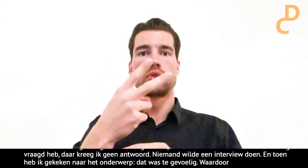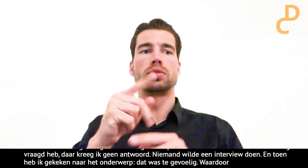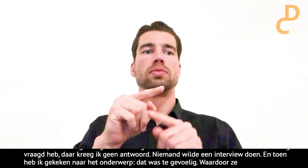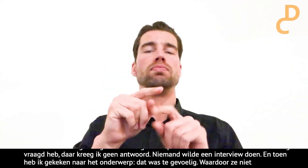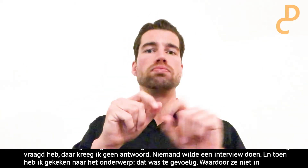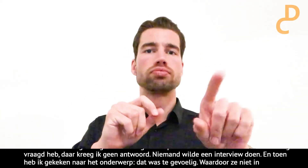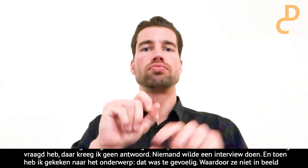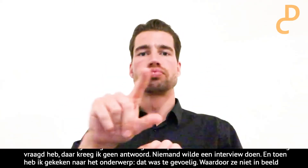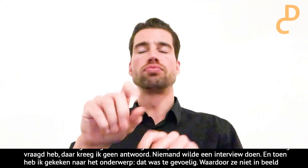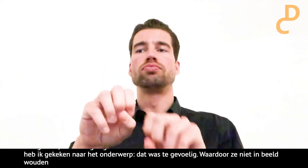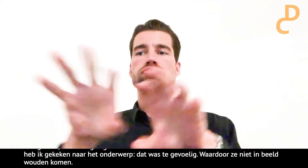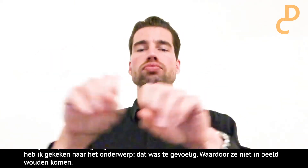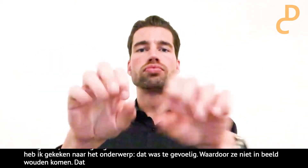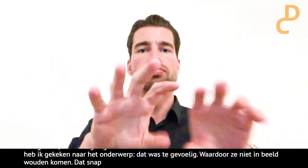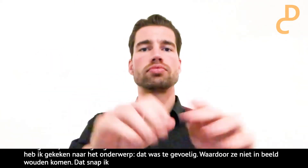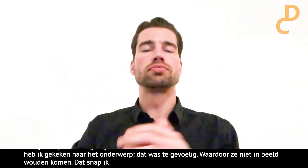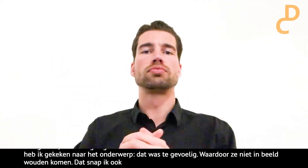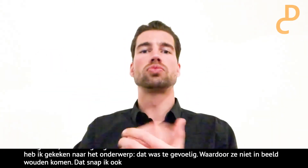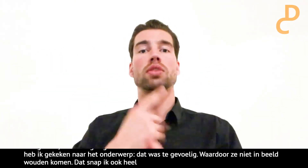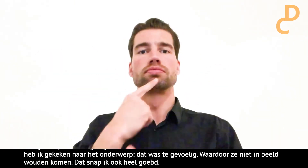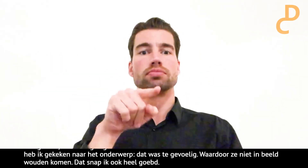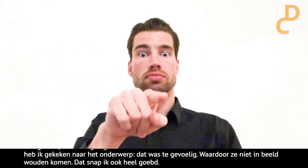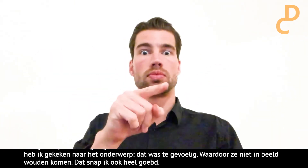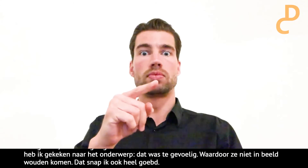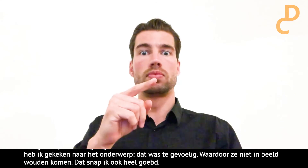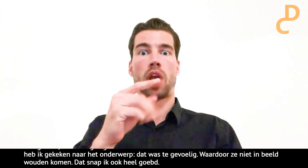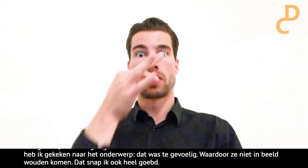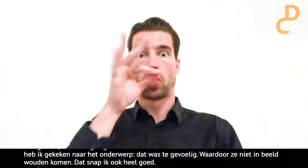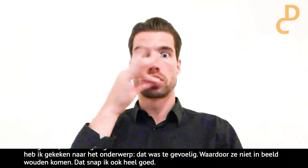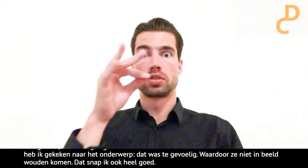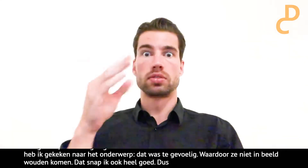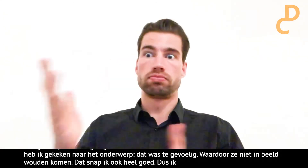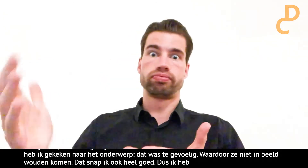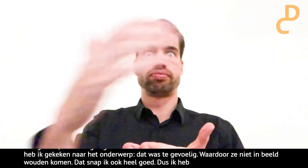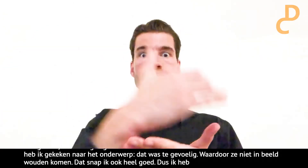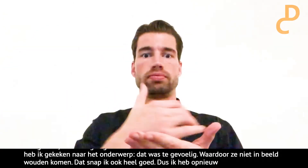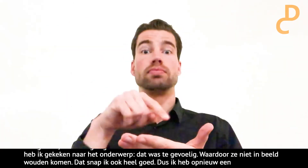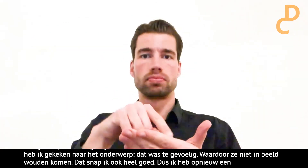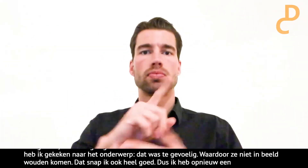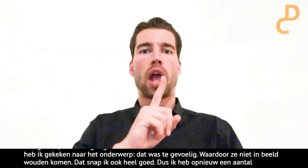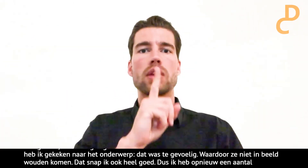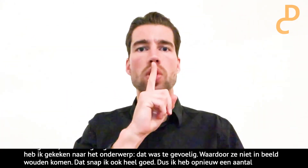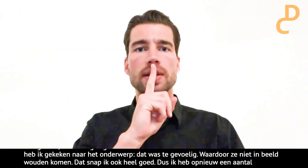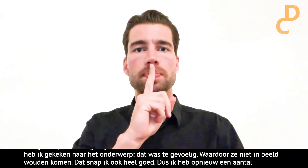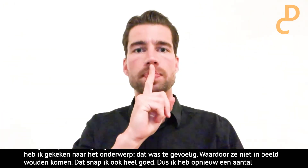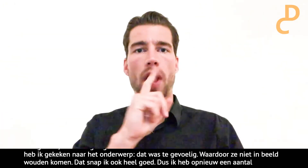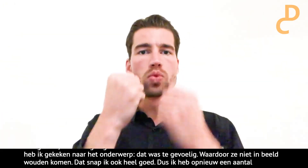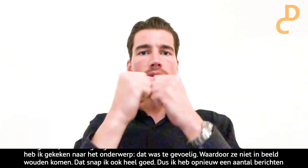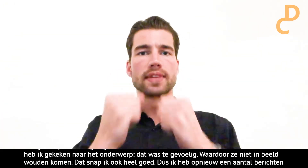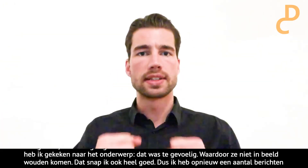goed. Dus ik heb opnieuw weer een aantal berichtjes gestuurd. En alle antwoorden verzameld. Maar